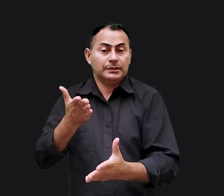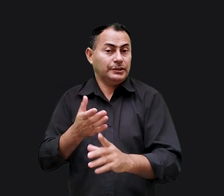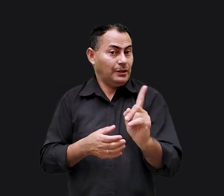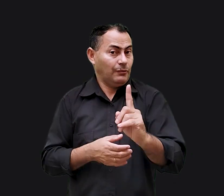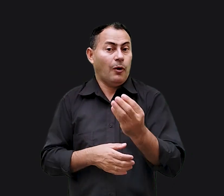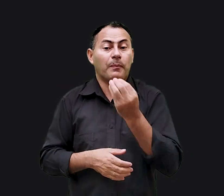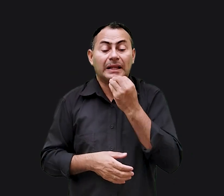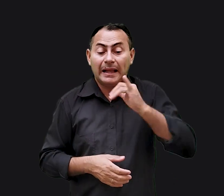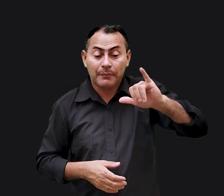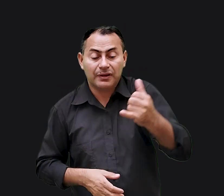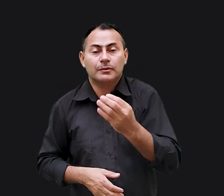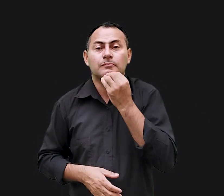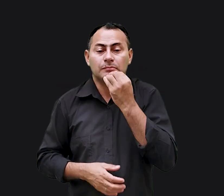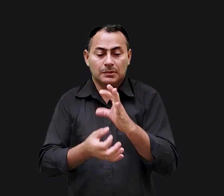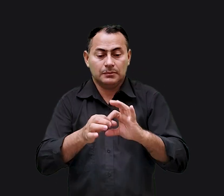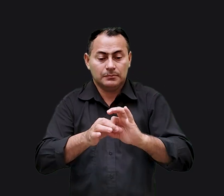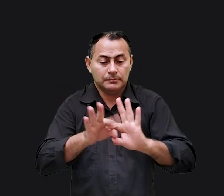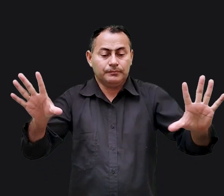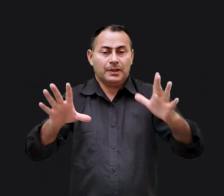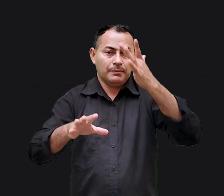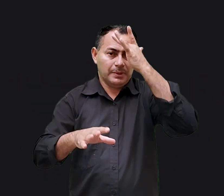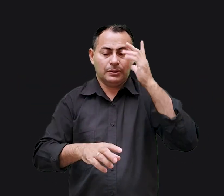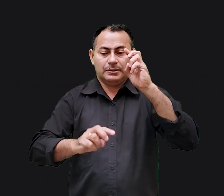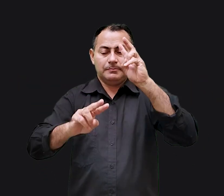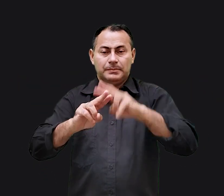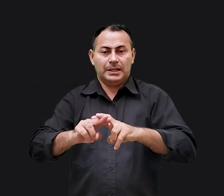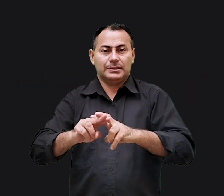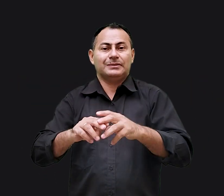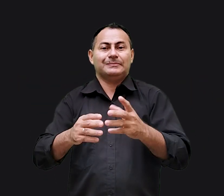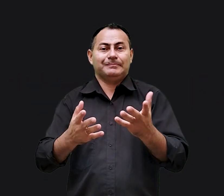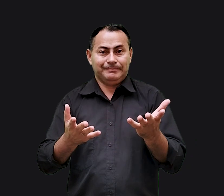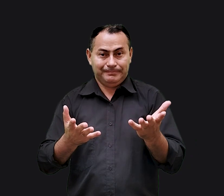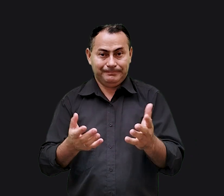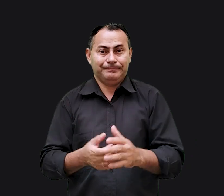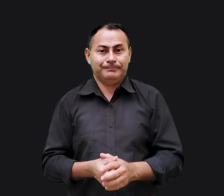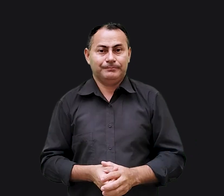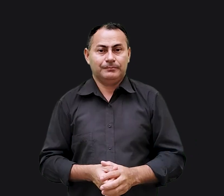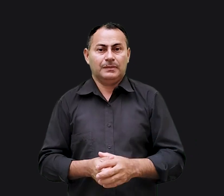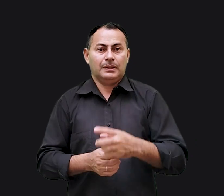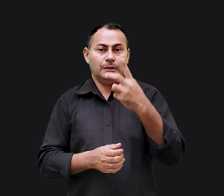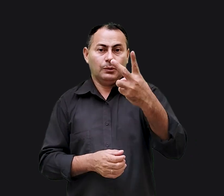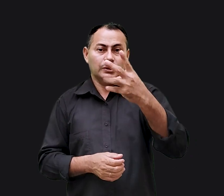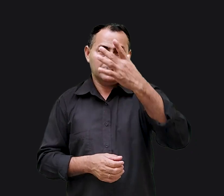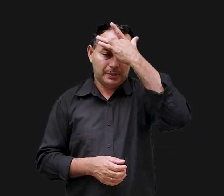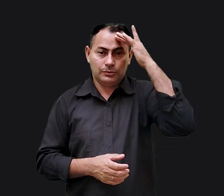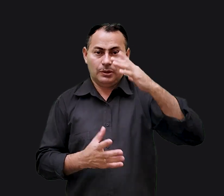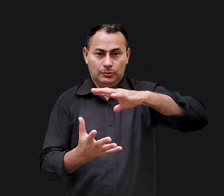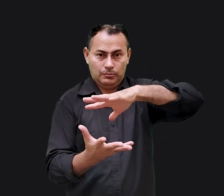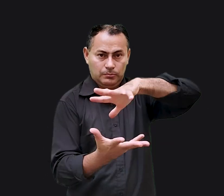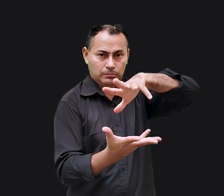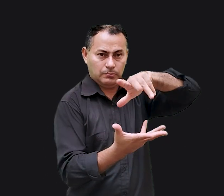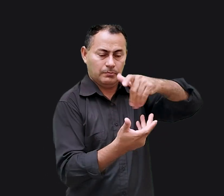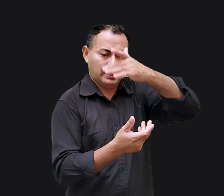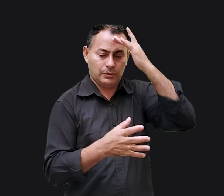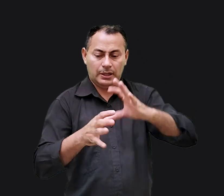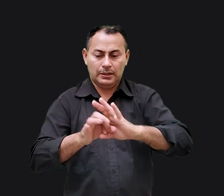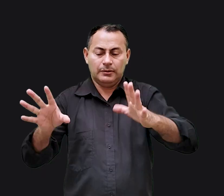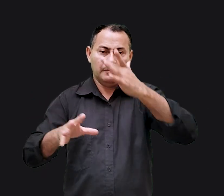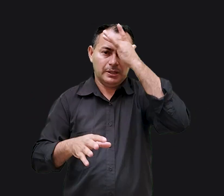perdia uma oportunidade para libertar alguém que estivesse preso. Há dois tipos de pessoas no mundo, pessoas